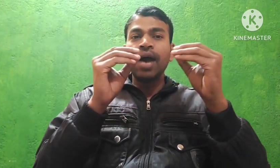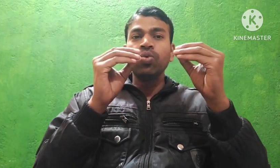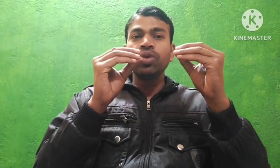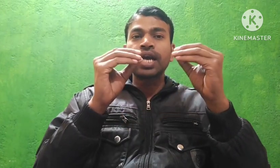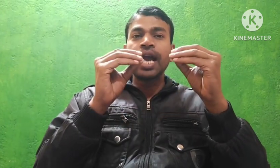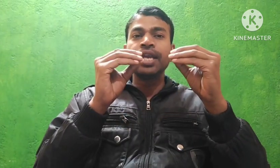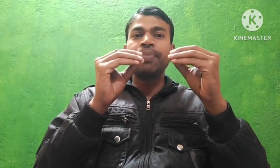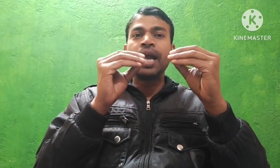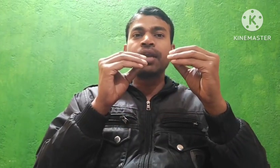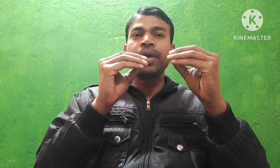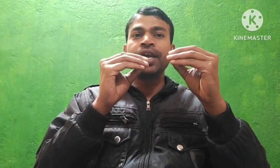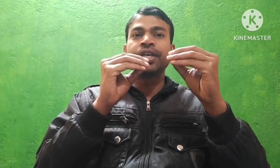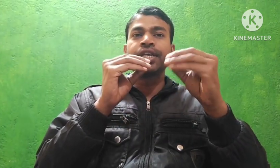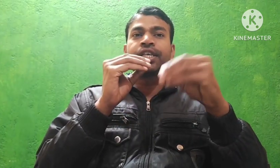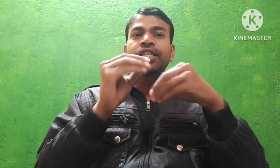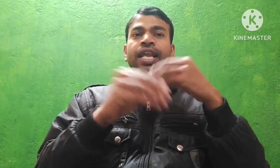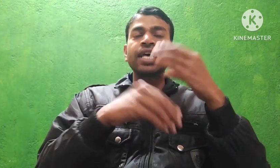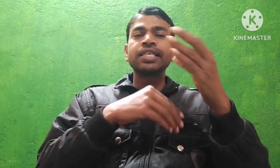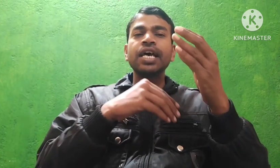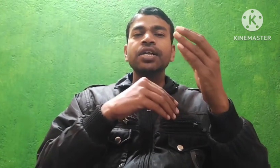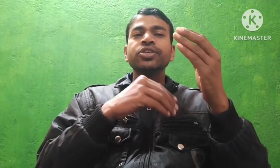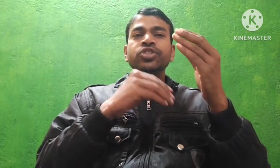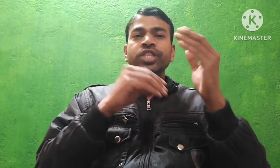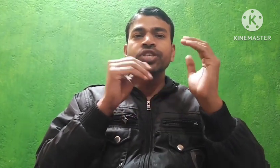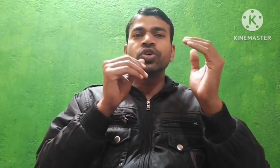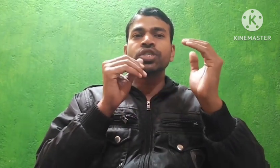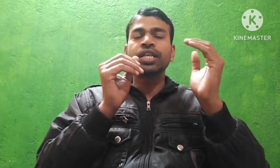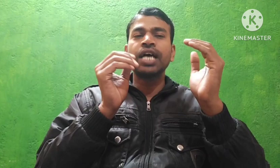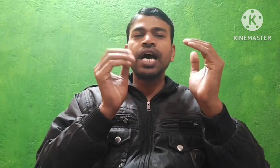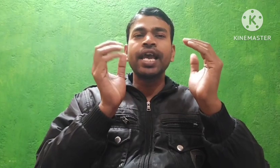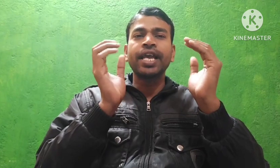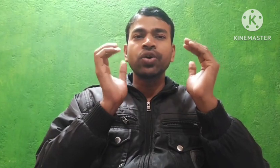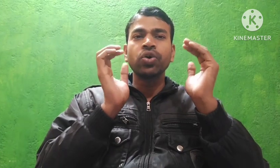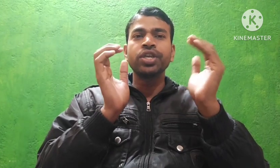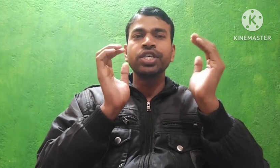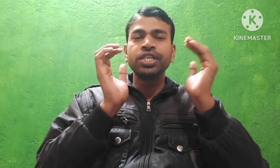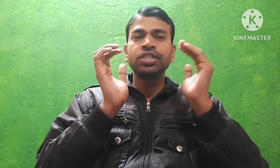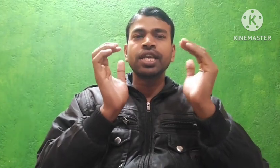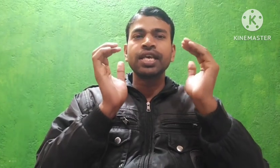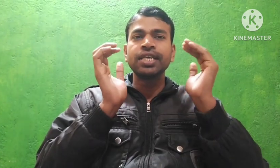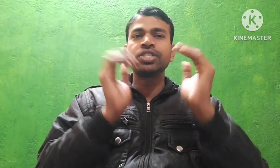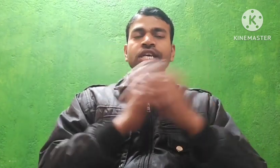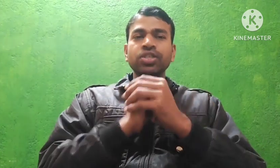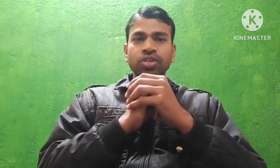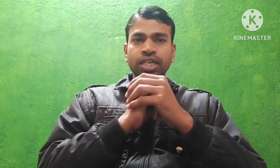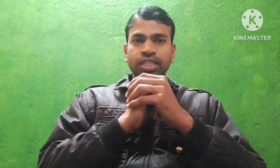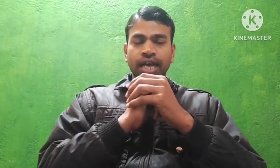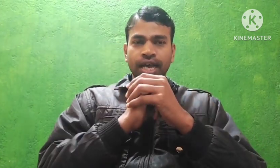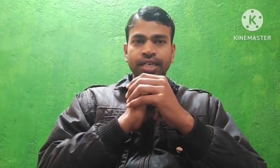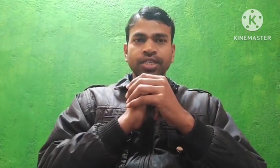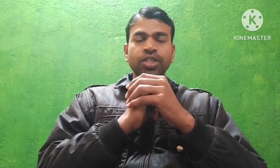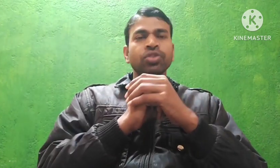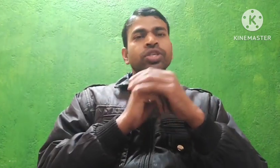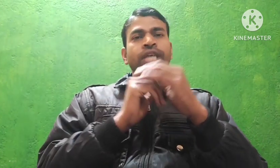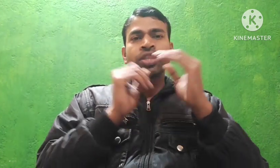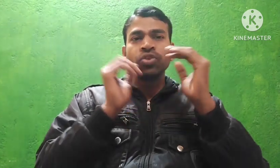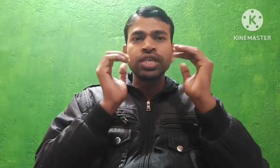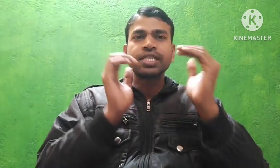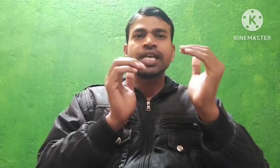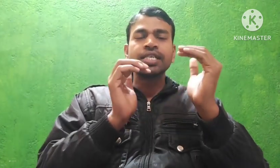उनका डिपार्टमेंट किस तरह से चेंज हो सकता है केटोग्री किस तरह से चेंज हो सकता है तो साथियों जैसा कि